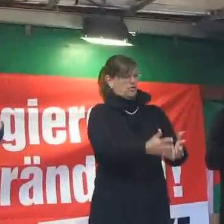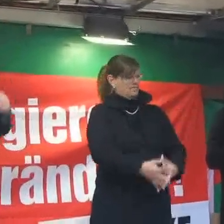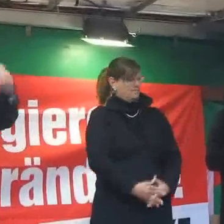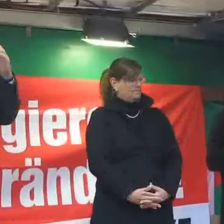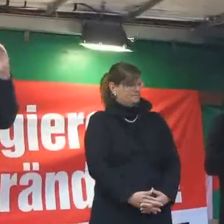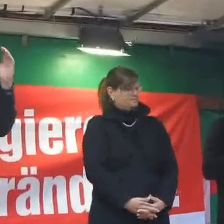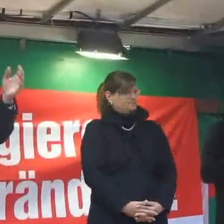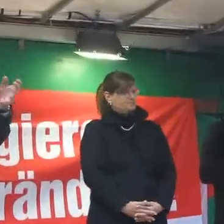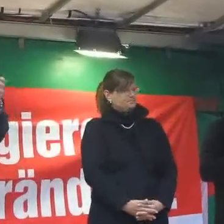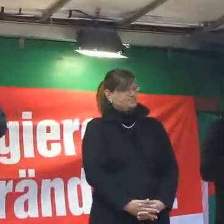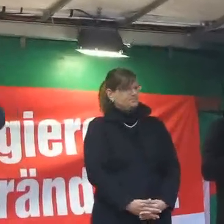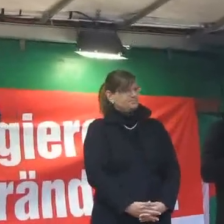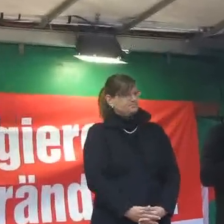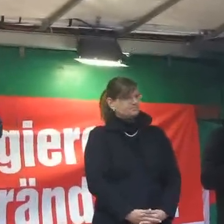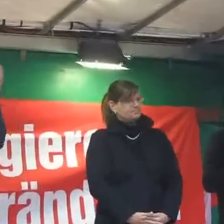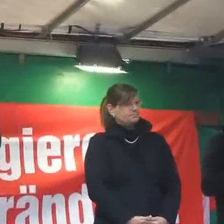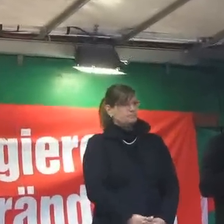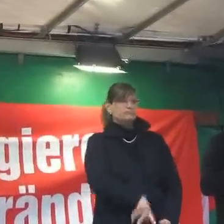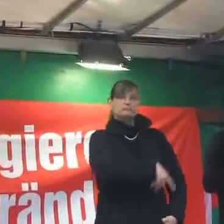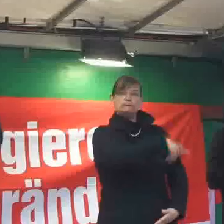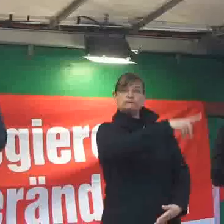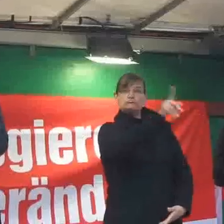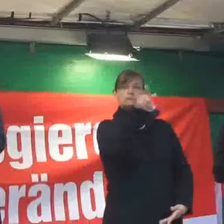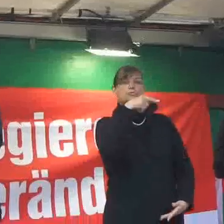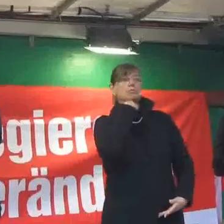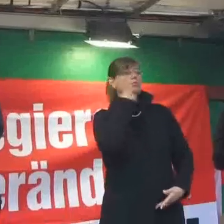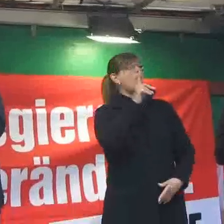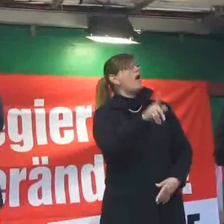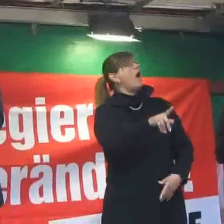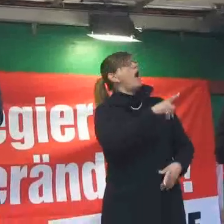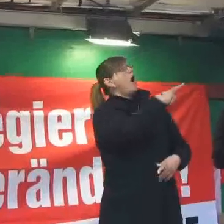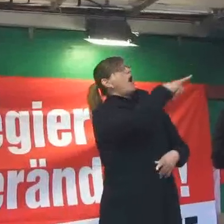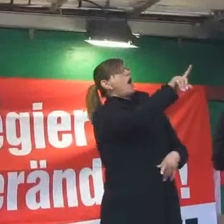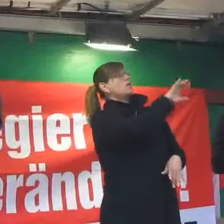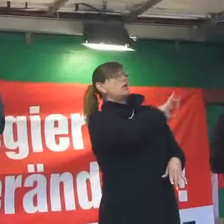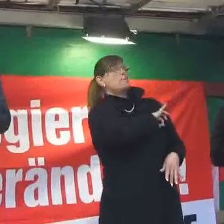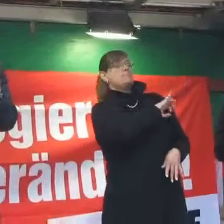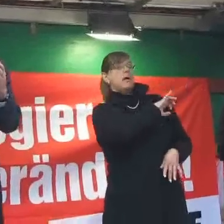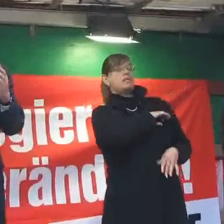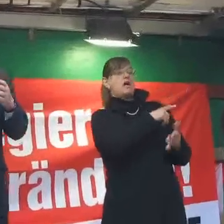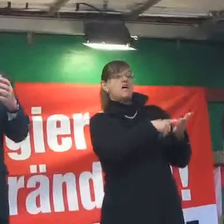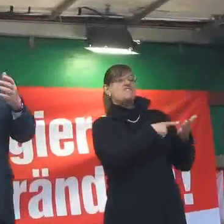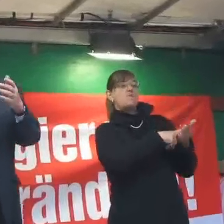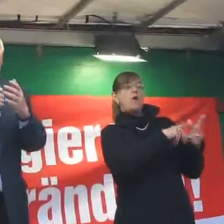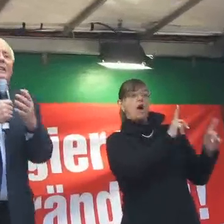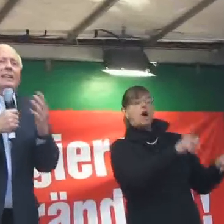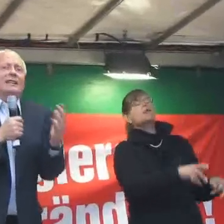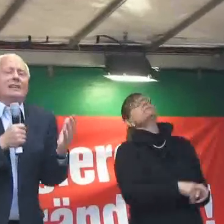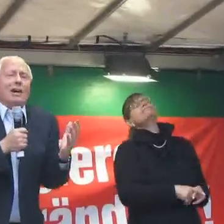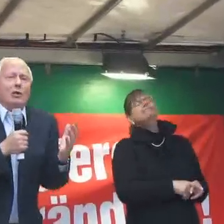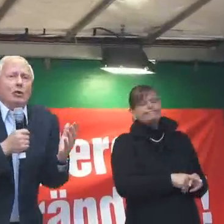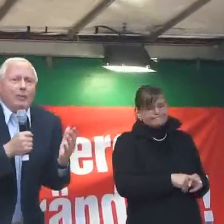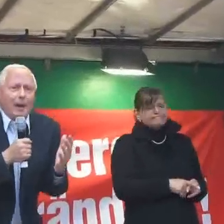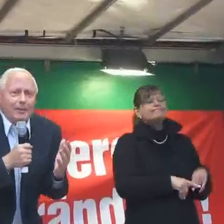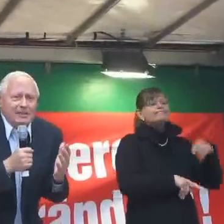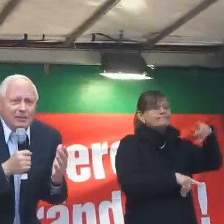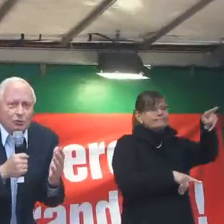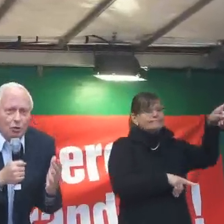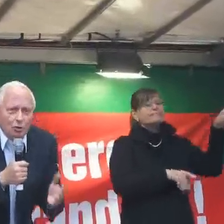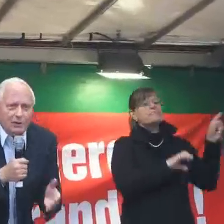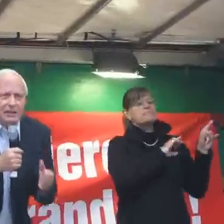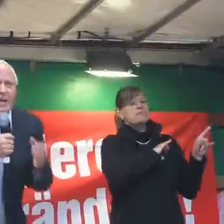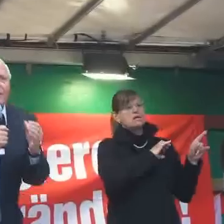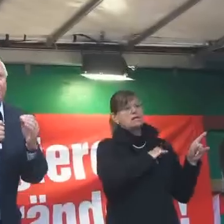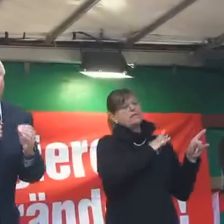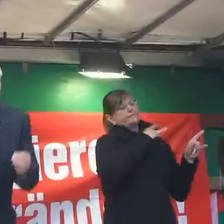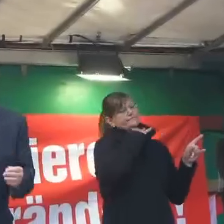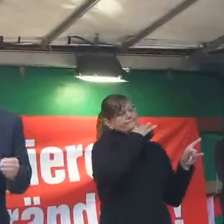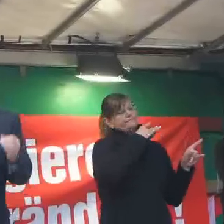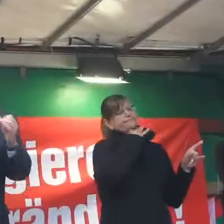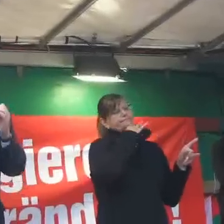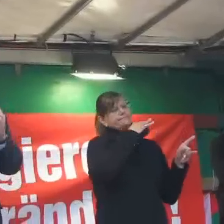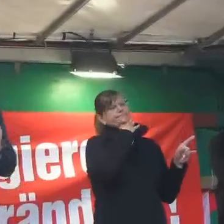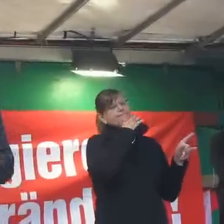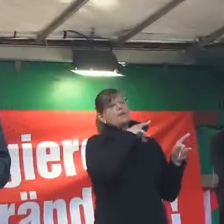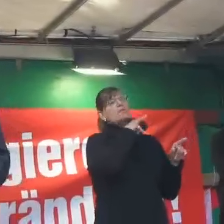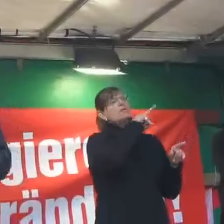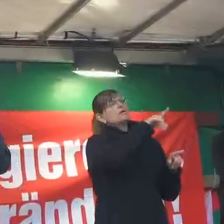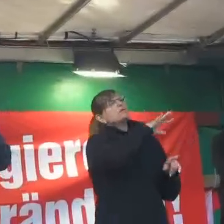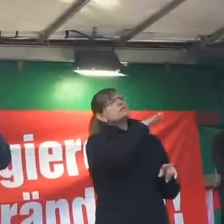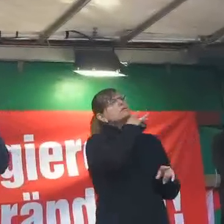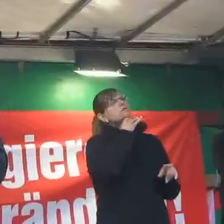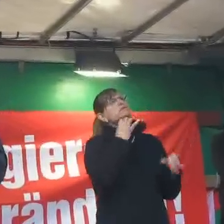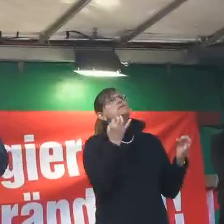Und jetzt werden Sie sagen, ja, die anderen Parteien fordern das auch. Ja, das stimmt. Die reden darüber, aber sie tun seit vielen,